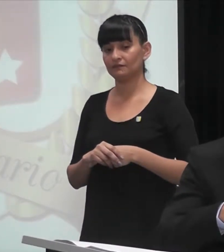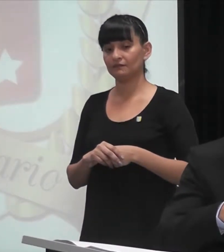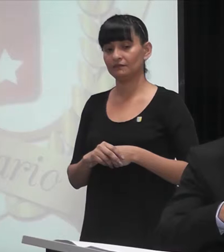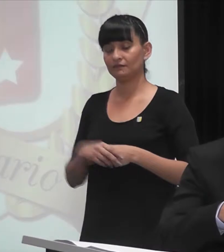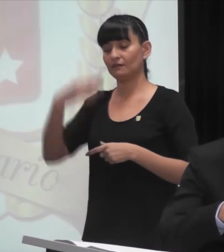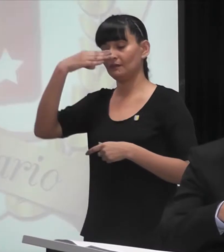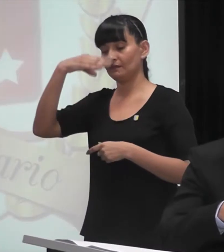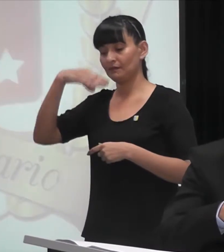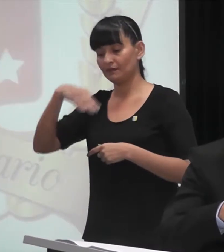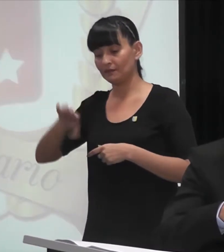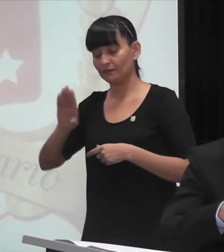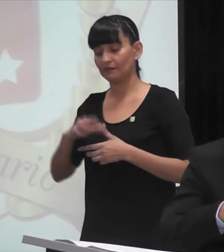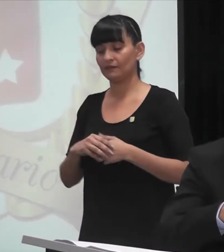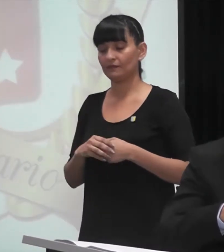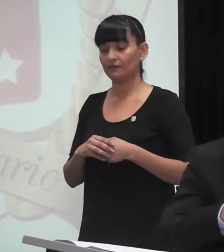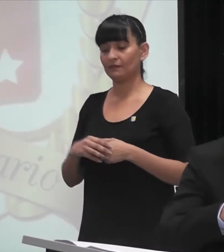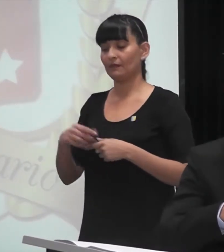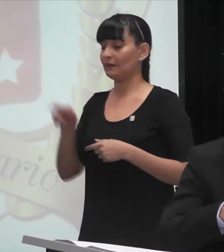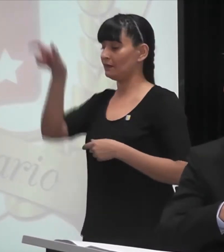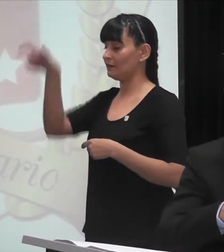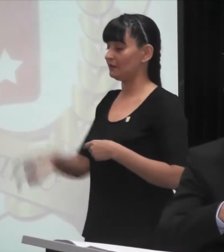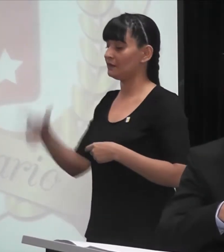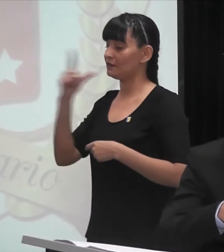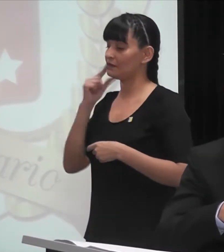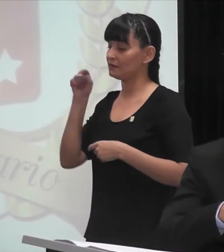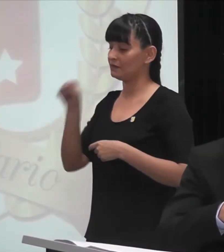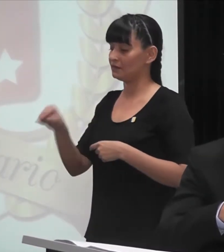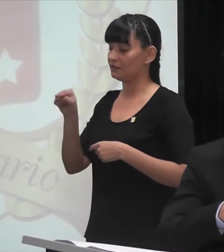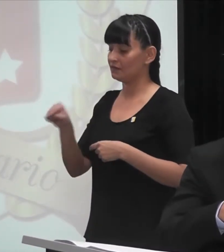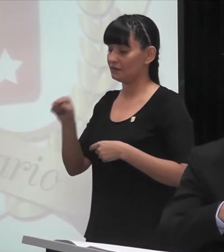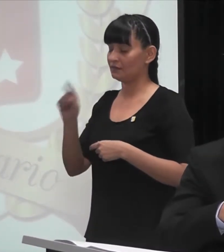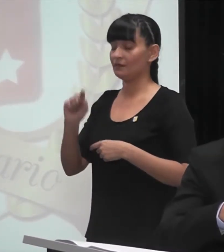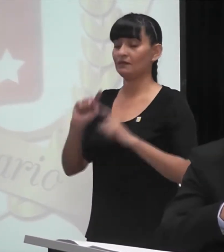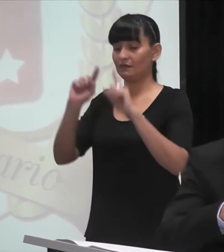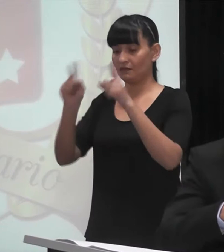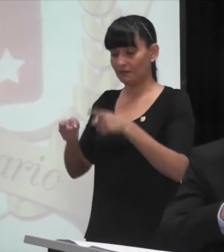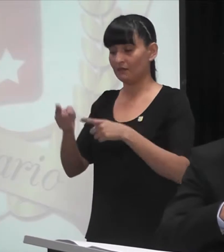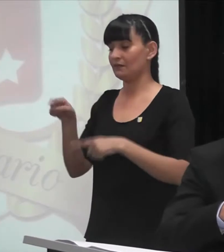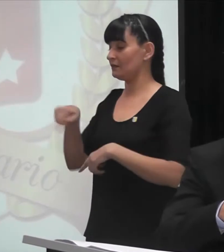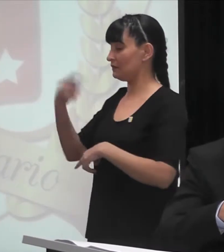Hay aquí un sobreviviente, el doctor Varela, junto con el doctor Fortuny,